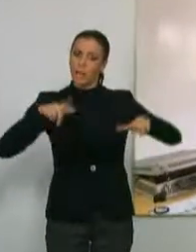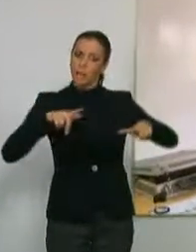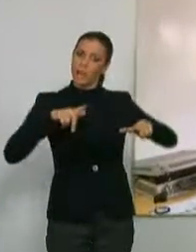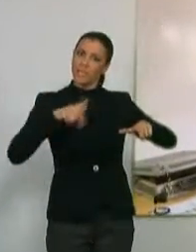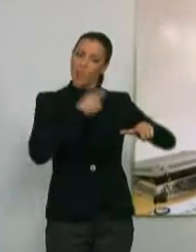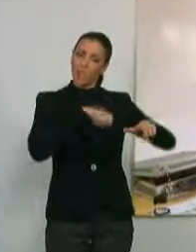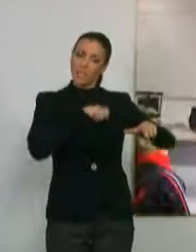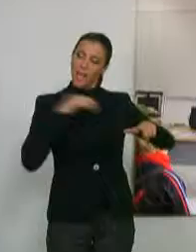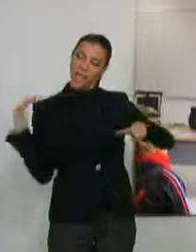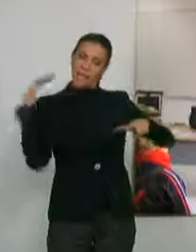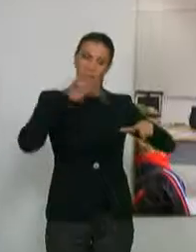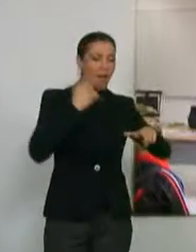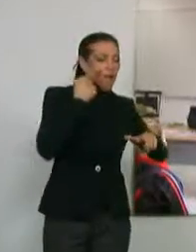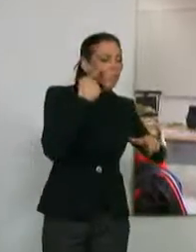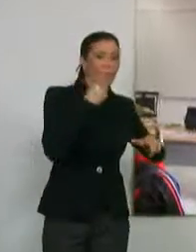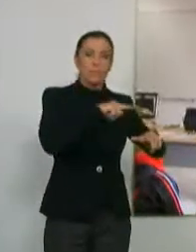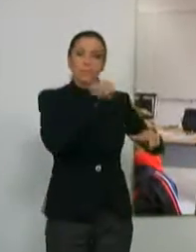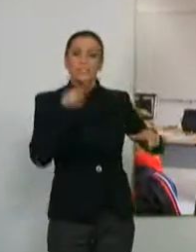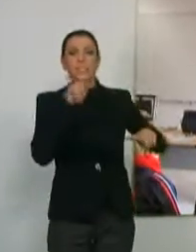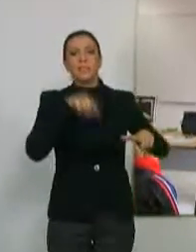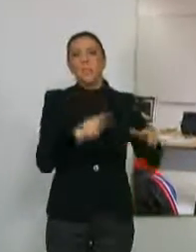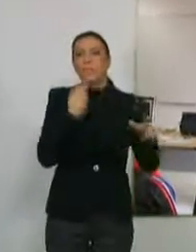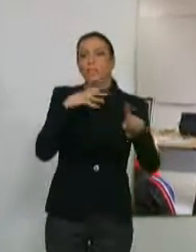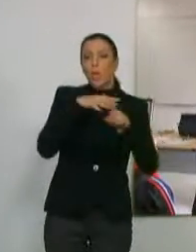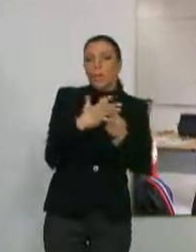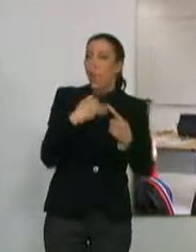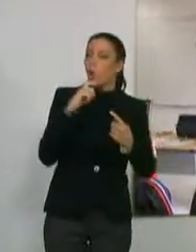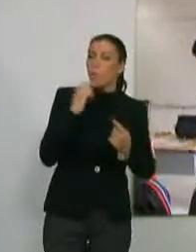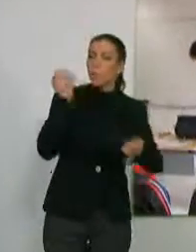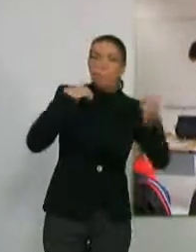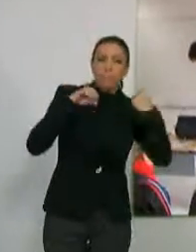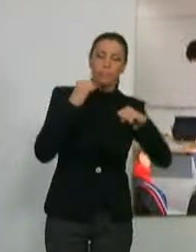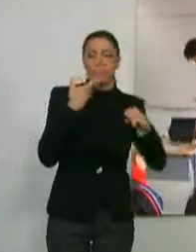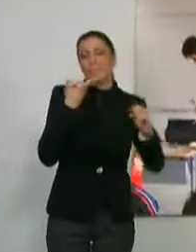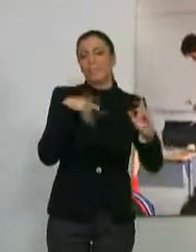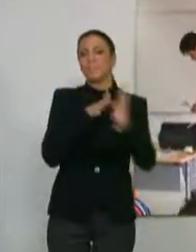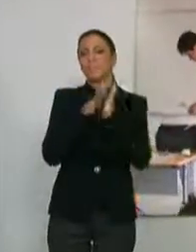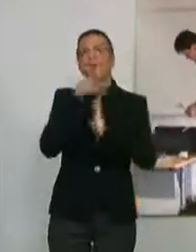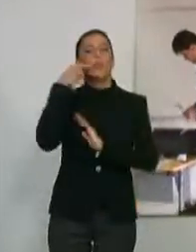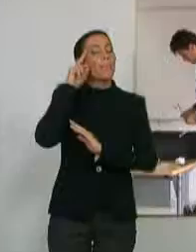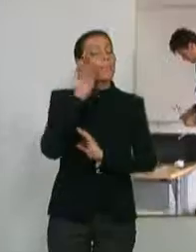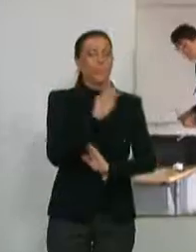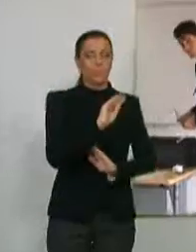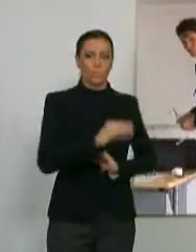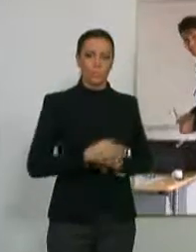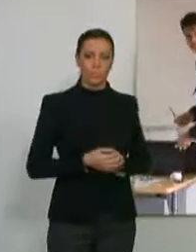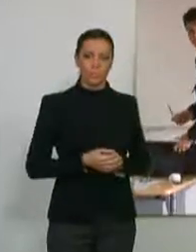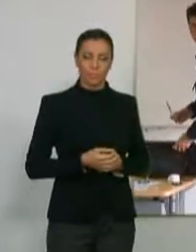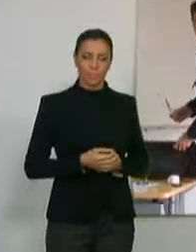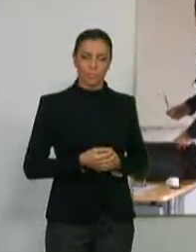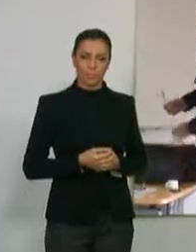comisaría y recibir algunas explicaciones, caso de los expertos de la policía científica.